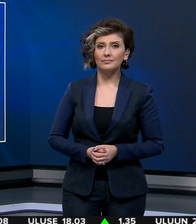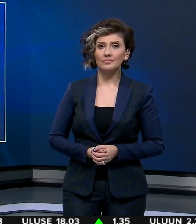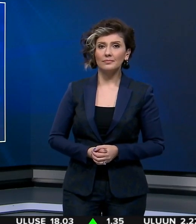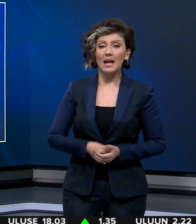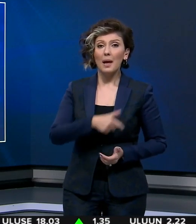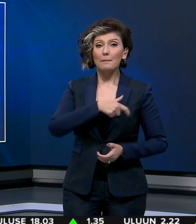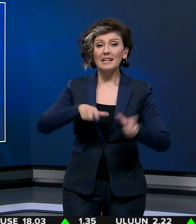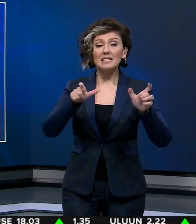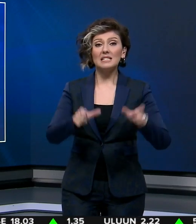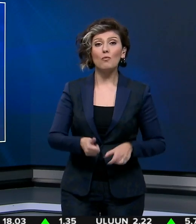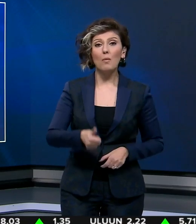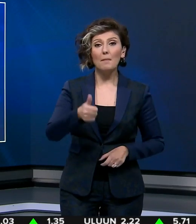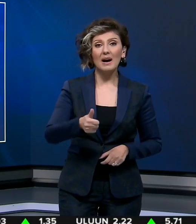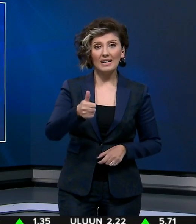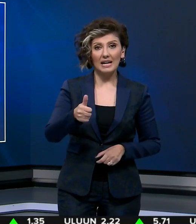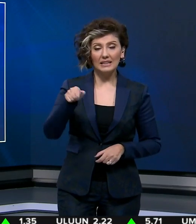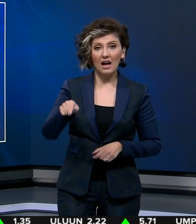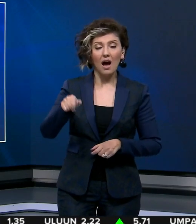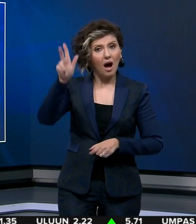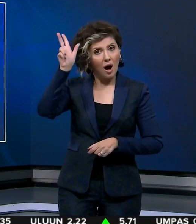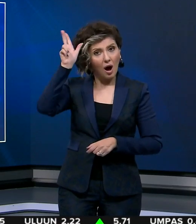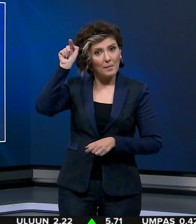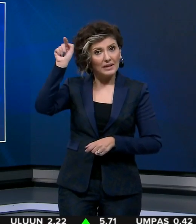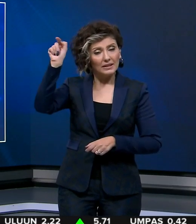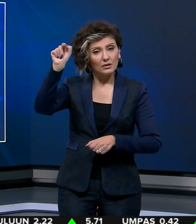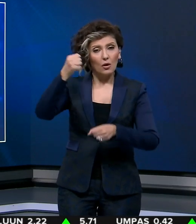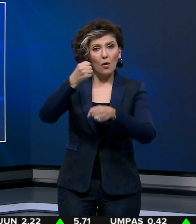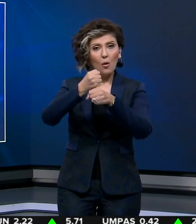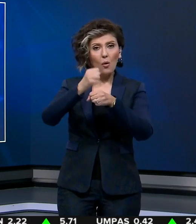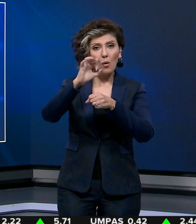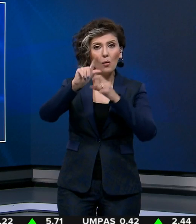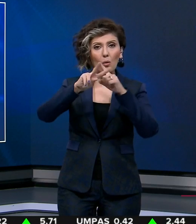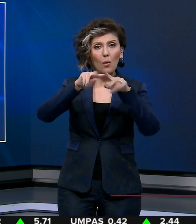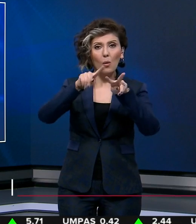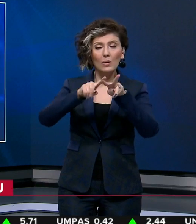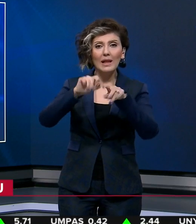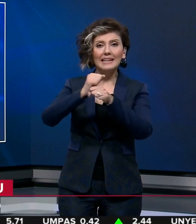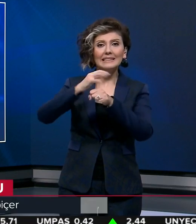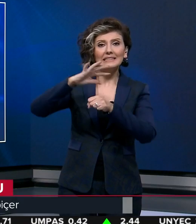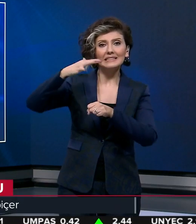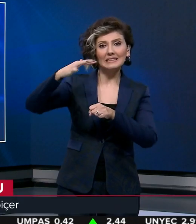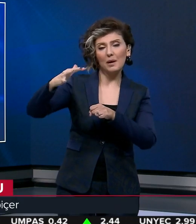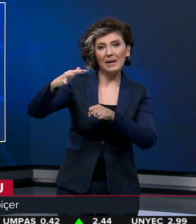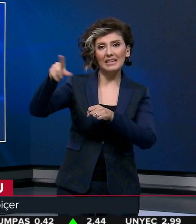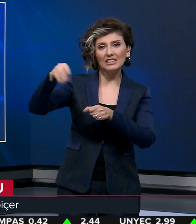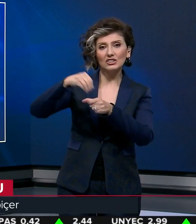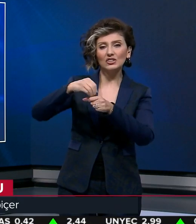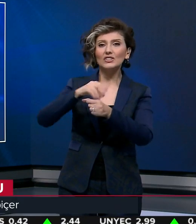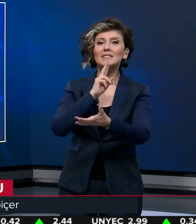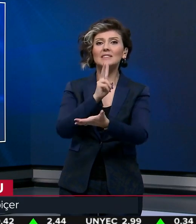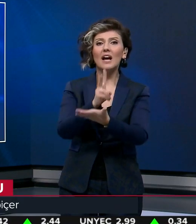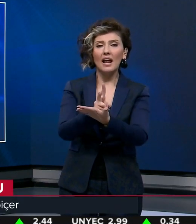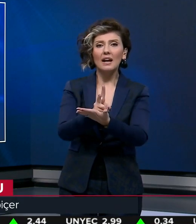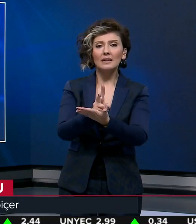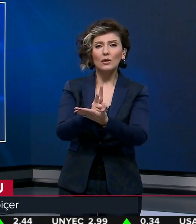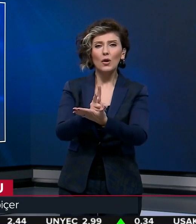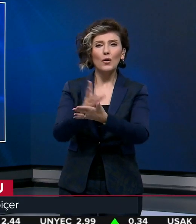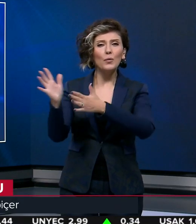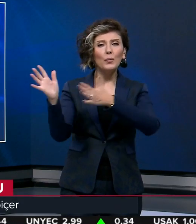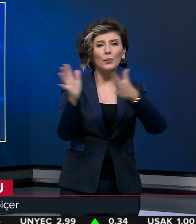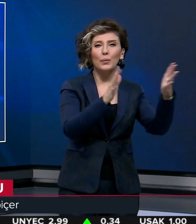Milli Savunma Bakanı Hulusi Akar, Amerika Birleşik Devletleri'nin Golan Tepelerine yönelik kararına